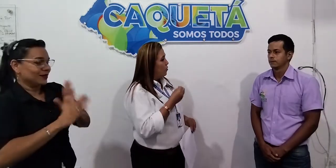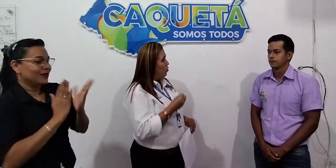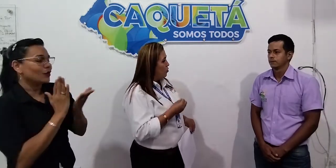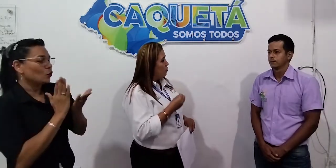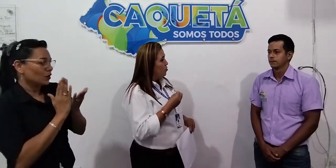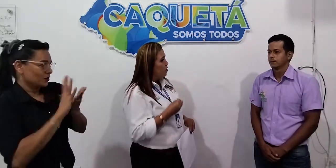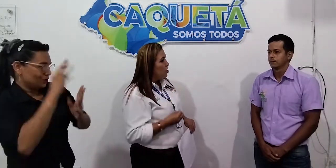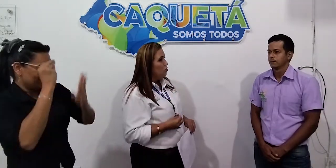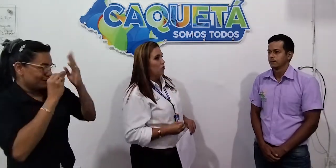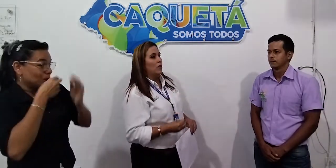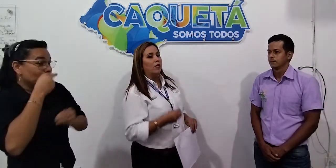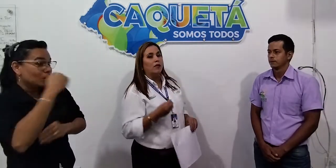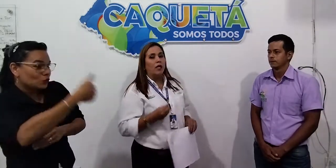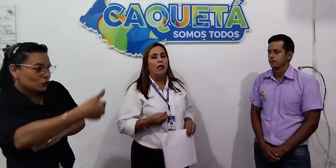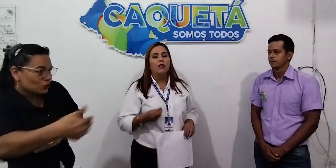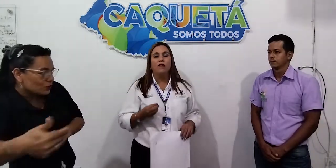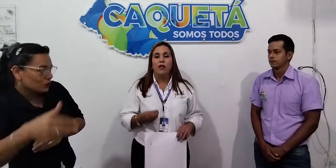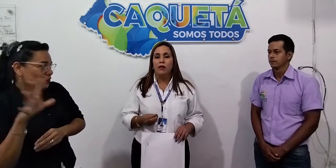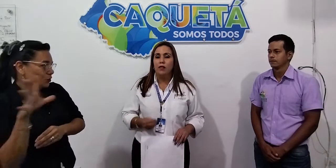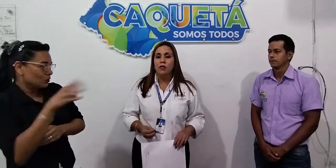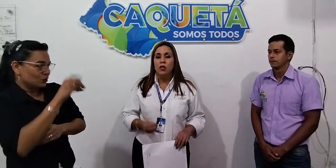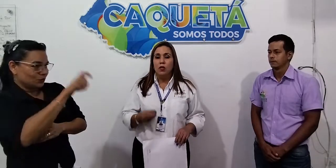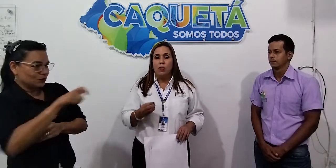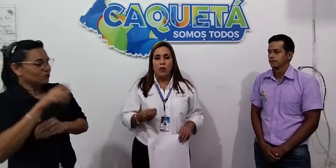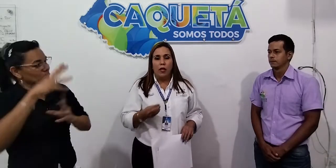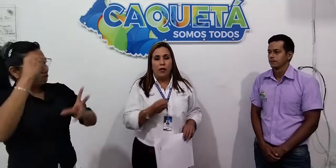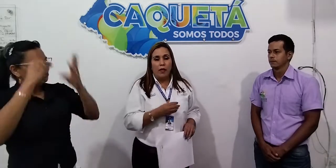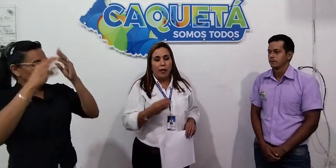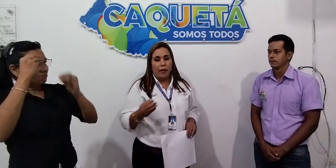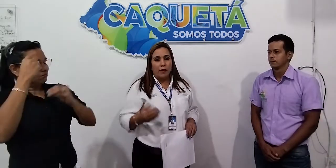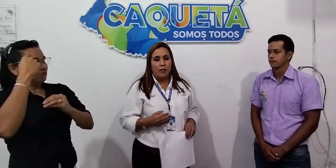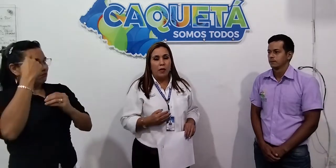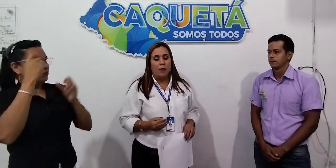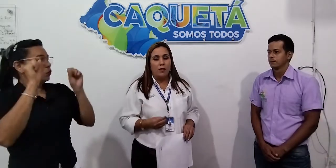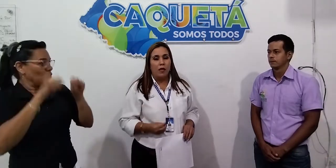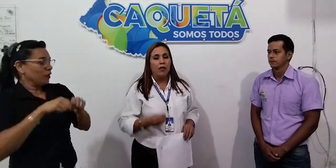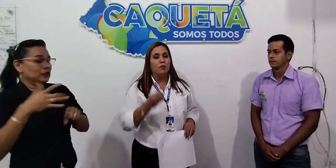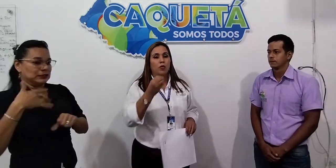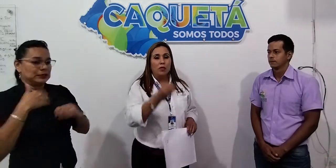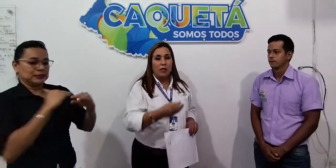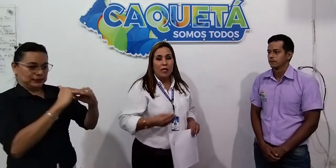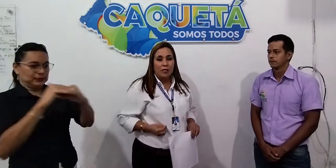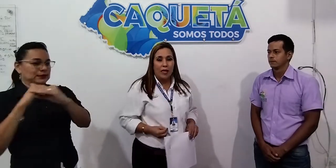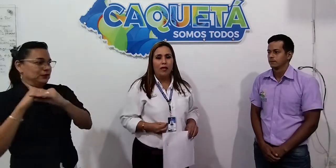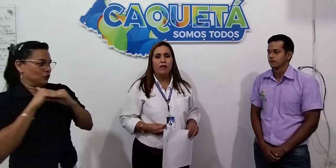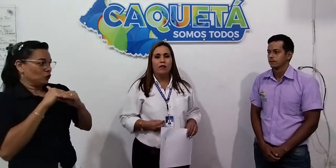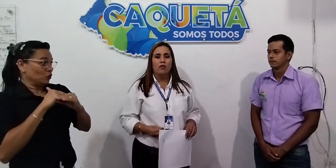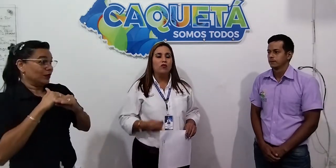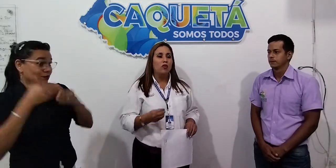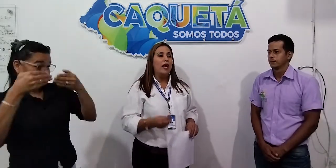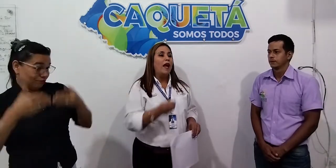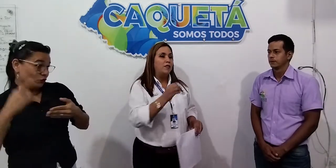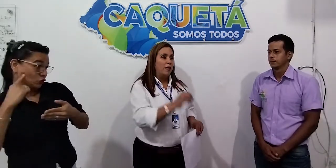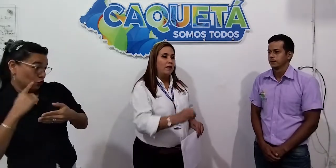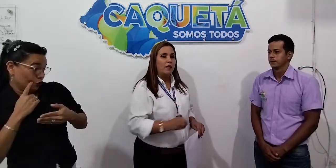todos los niños que tienen las diferentes discapacidades estén atendidos hoy allá en el